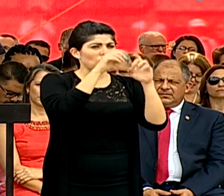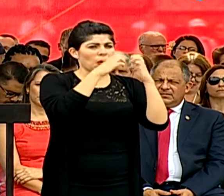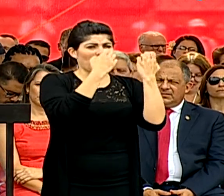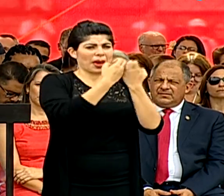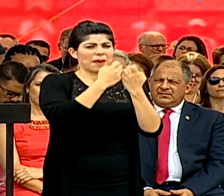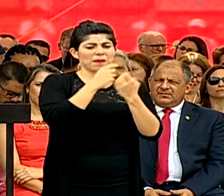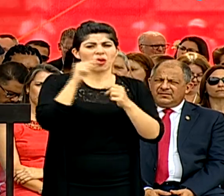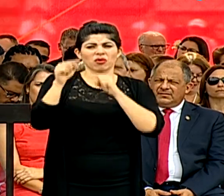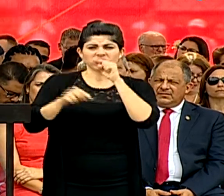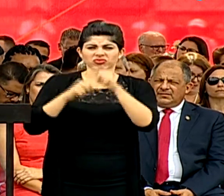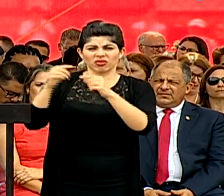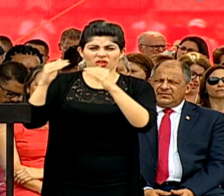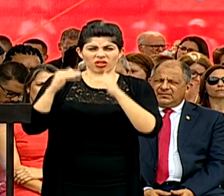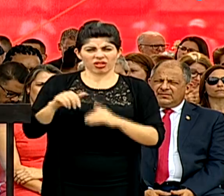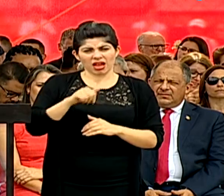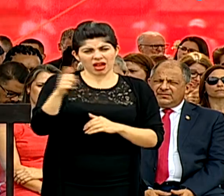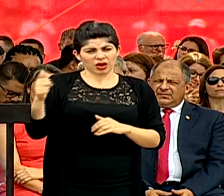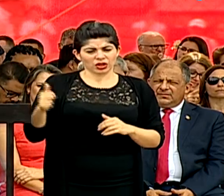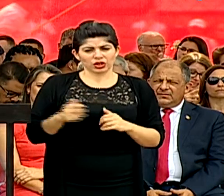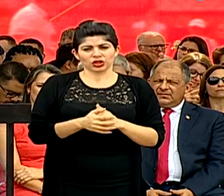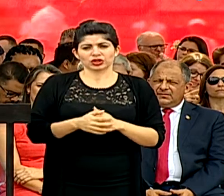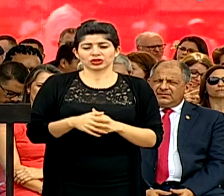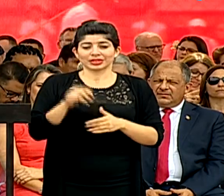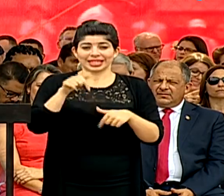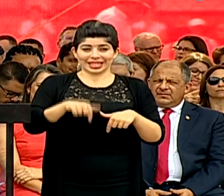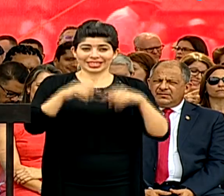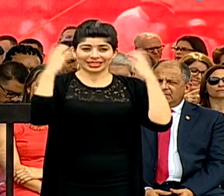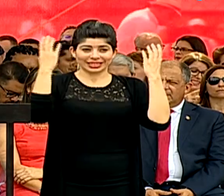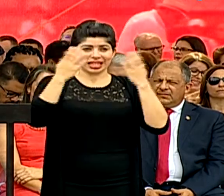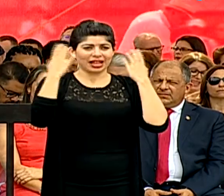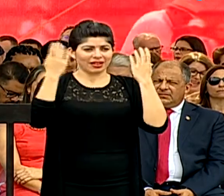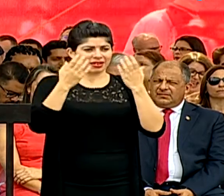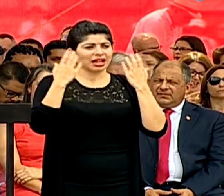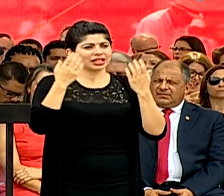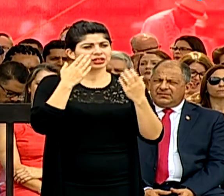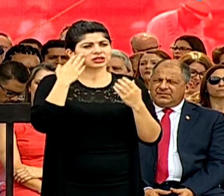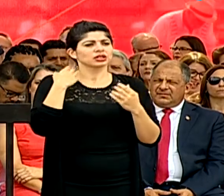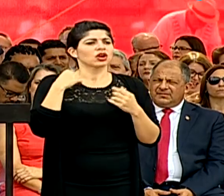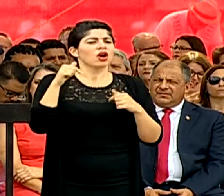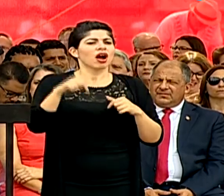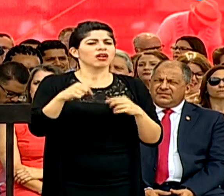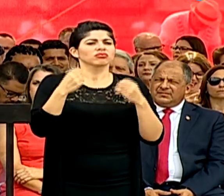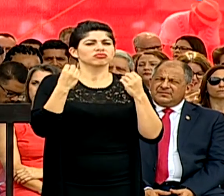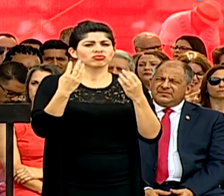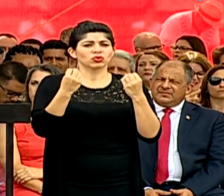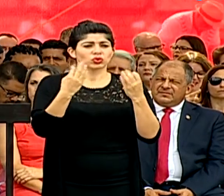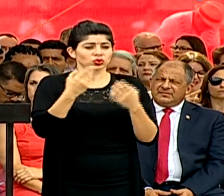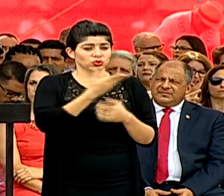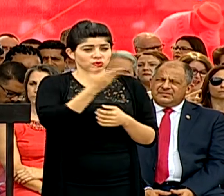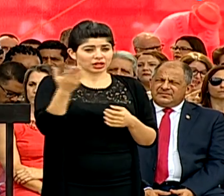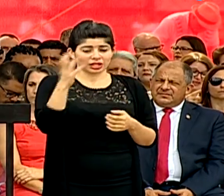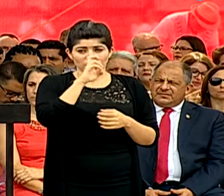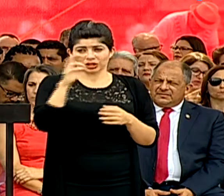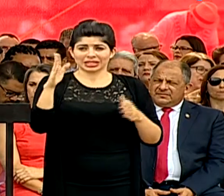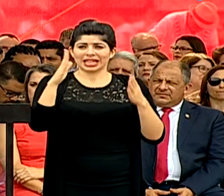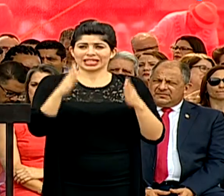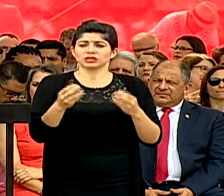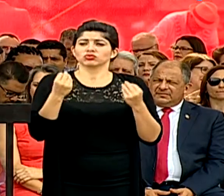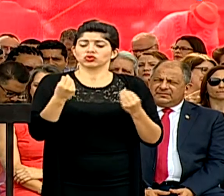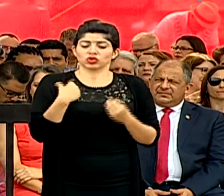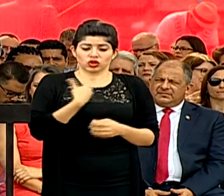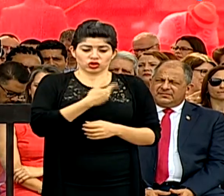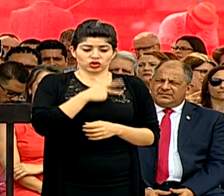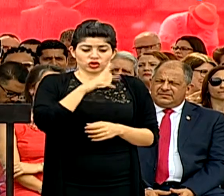vengan a insultar y a denigrar al otro. Esta celebración nos encontramos a muchos de ustedes costarricenses, a muchos de